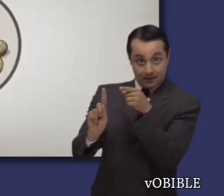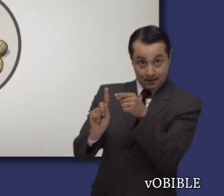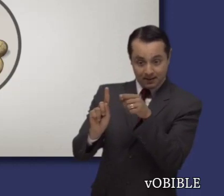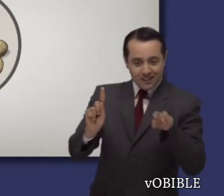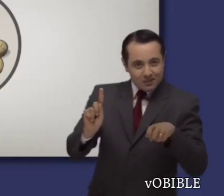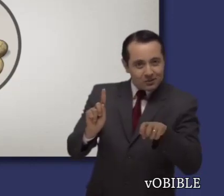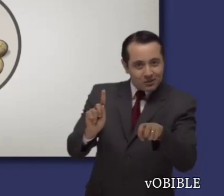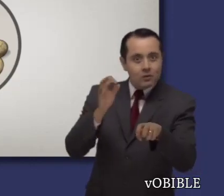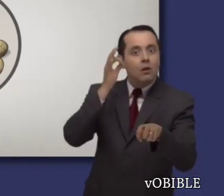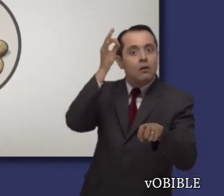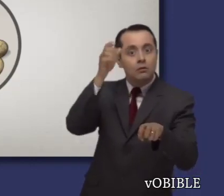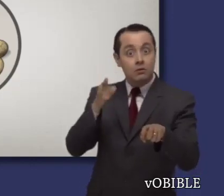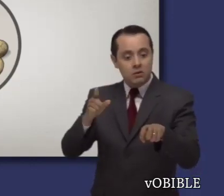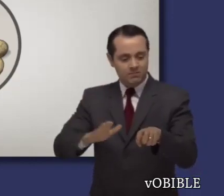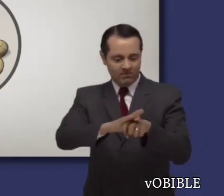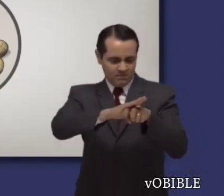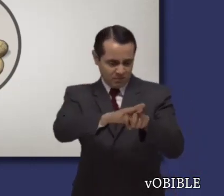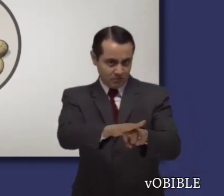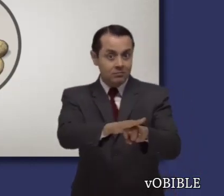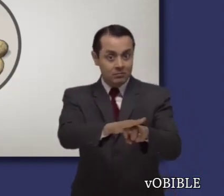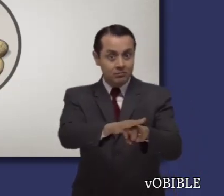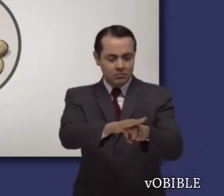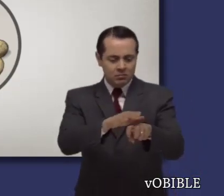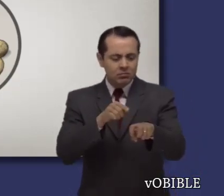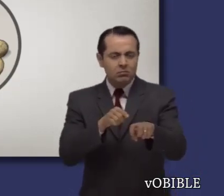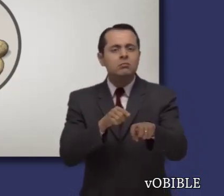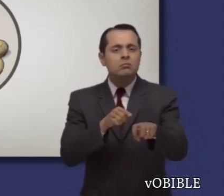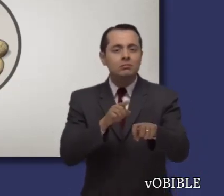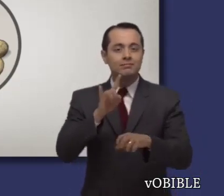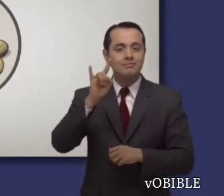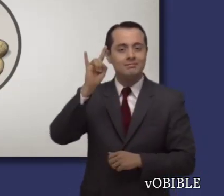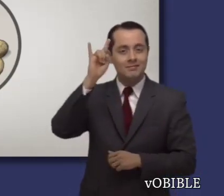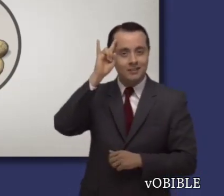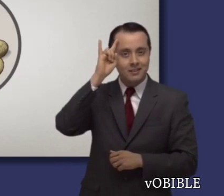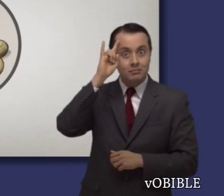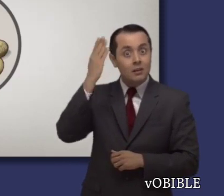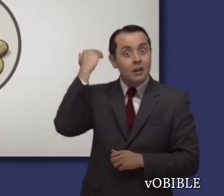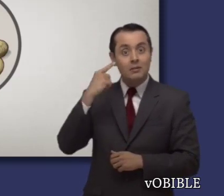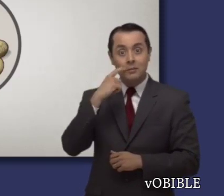aplastaría la cabeza de la serpiente que logró que Adán y Eva se rebelaran contra Dios.